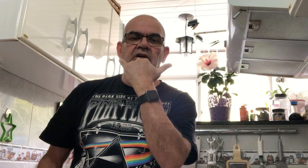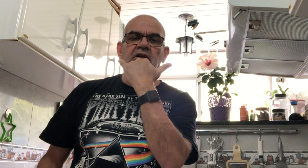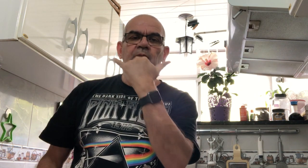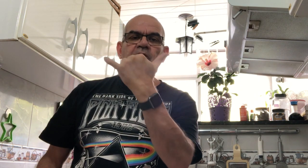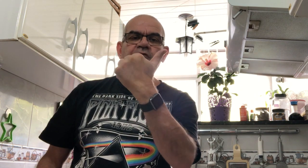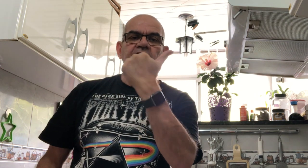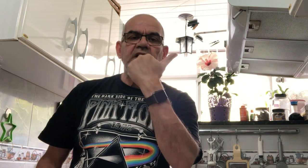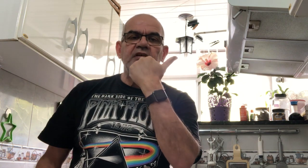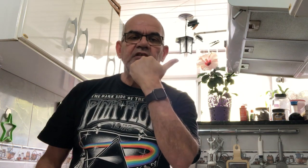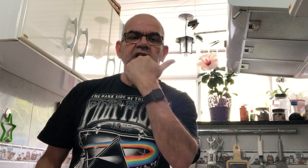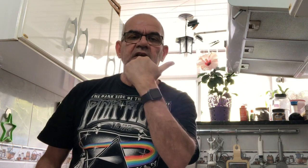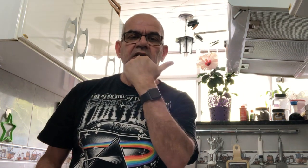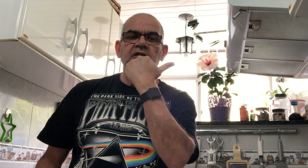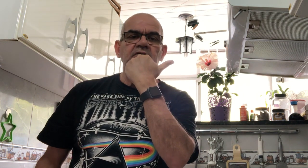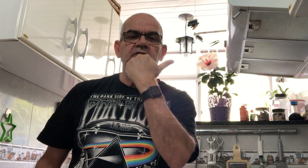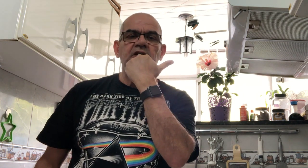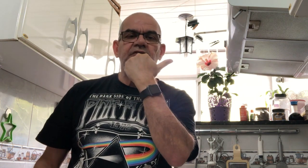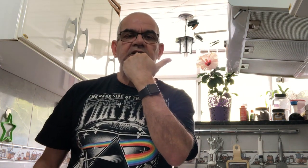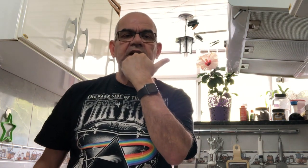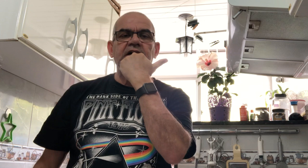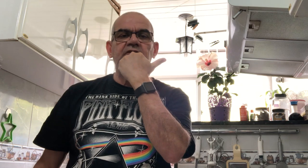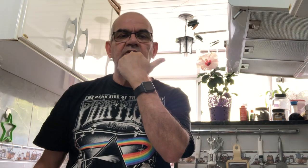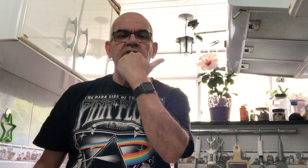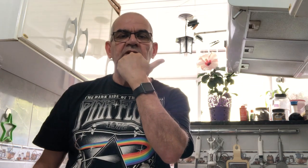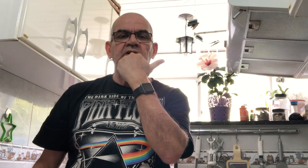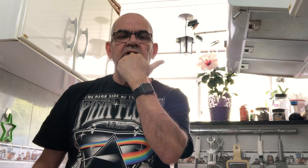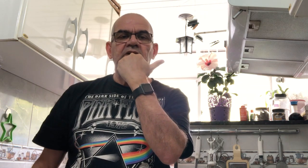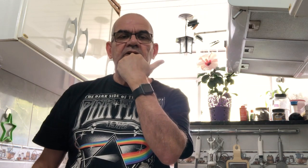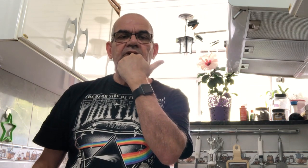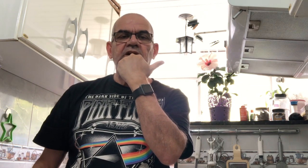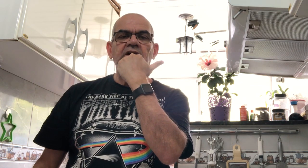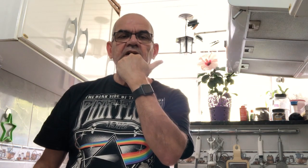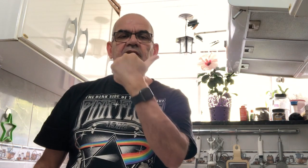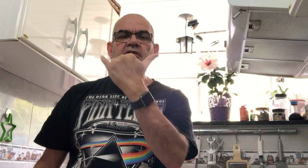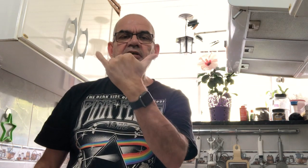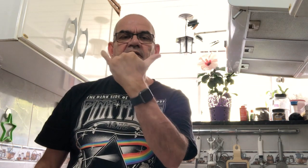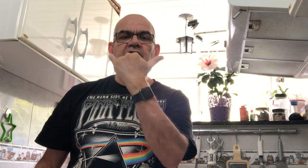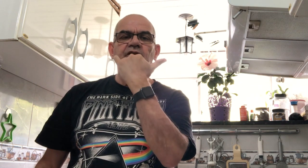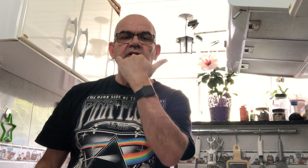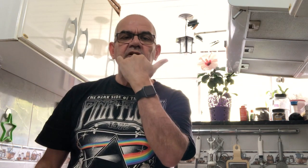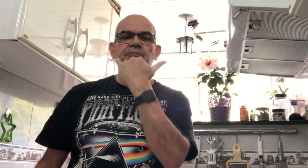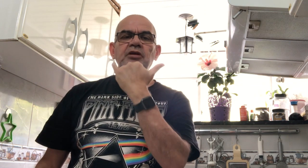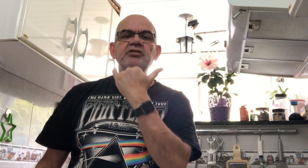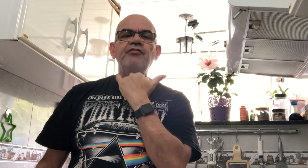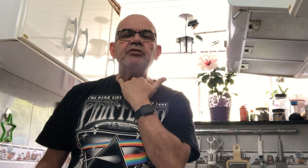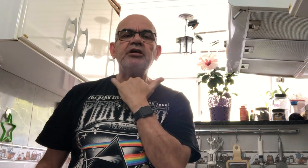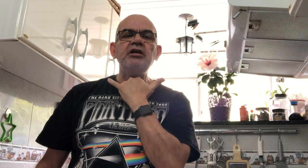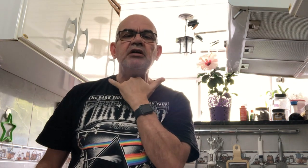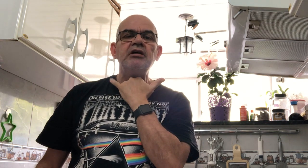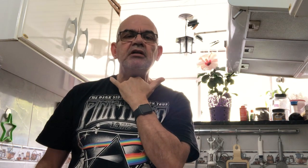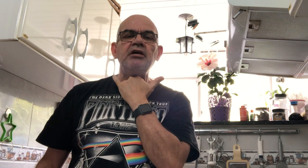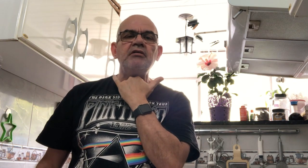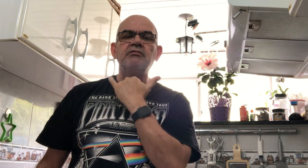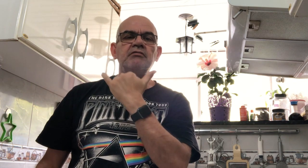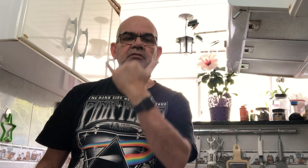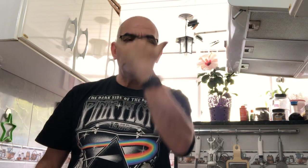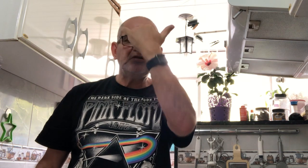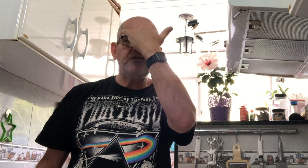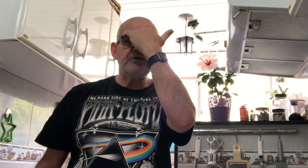Eu posso fazer ele assim? Não. Ele vai estar errado. Tá ok? Então, ele tem que ser feito aqui. Pode ser feito aqui? Não. Pode ser feito